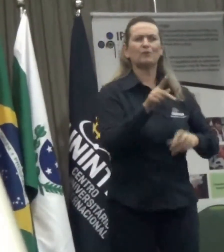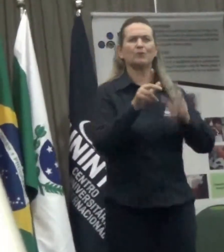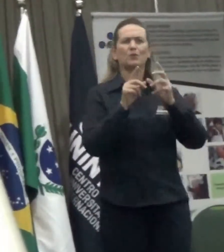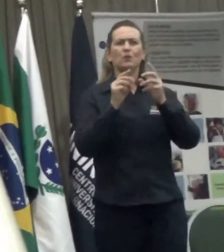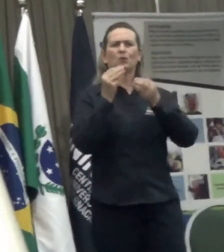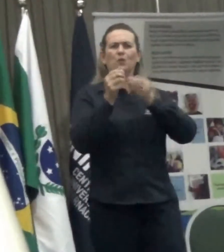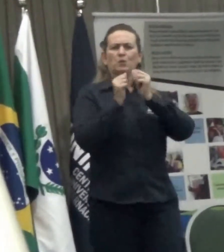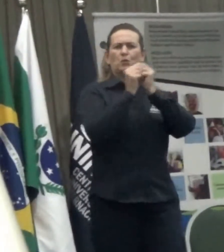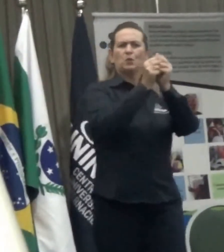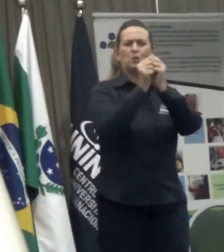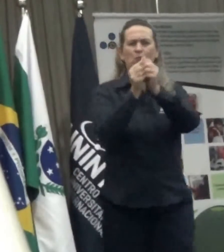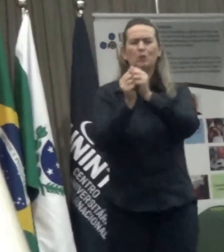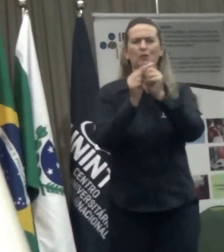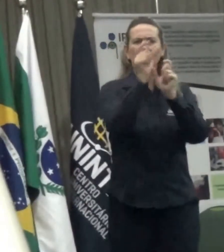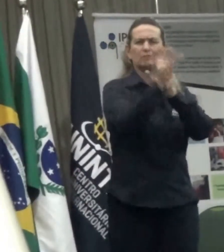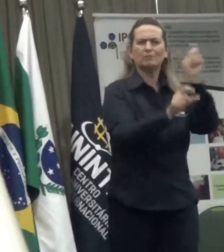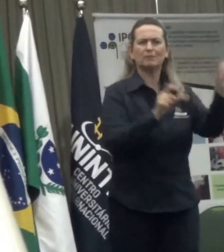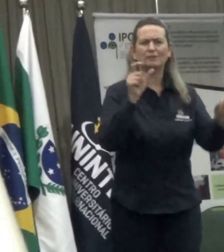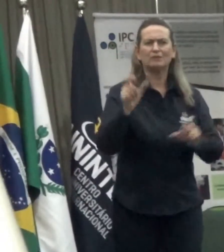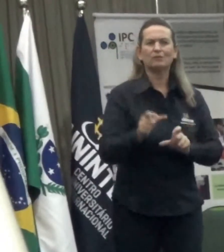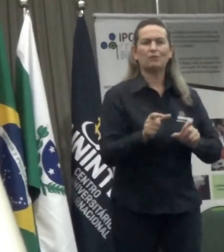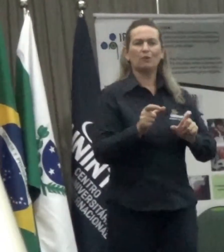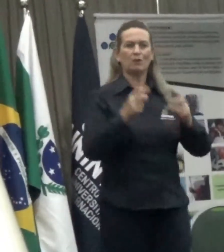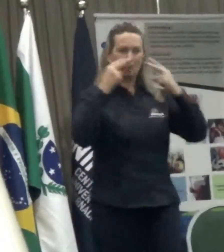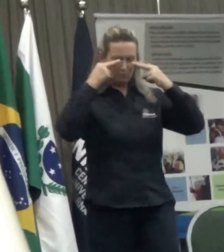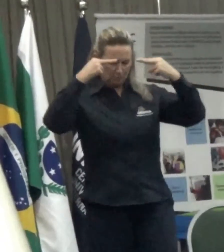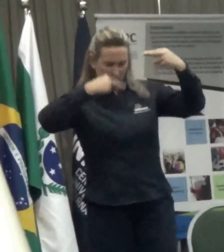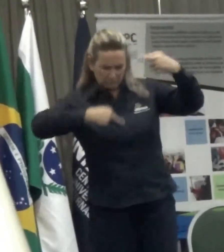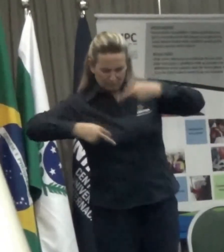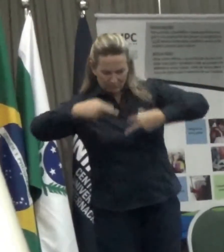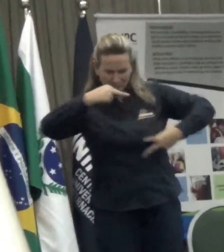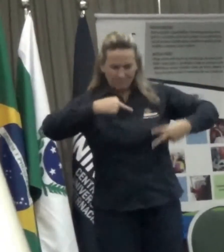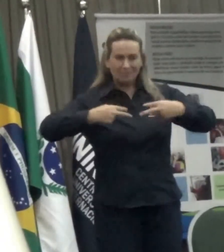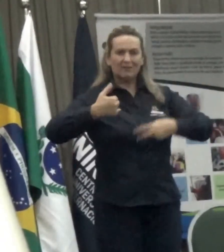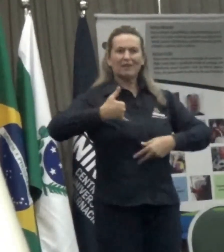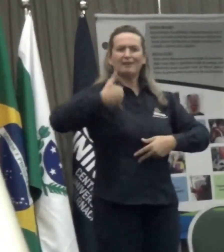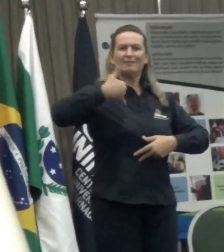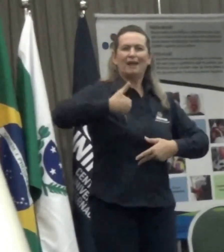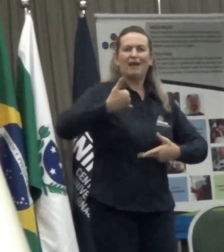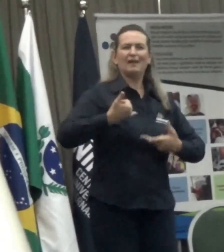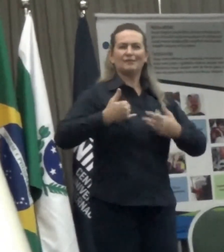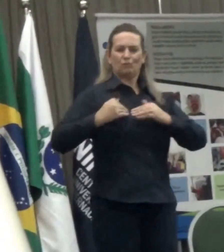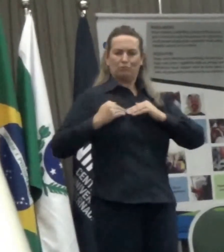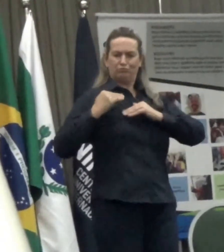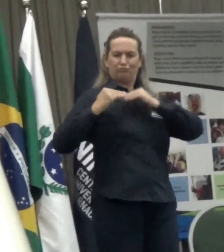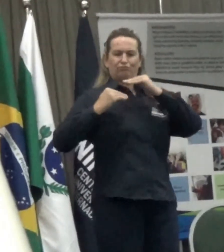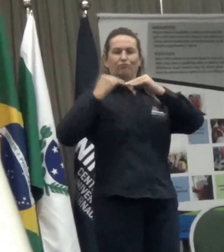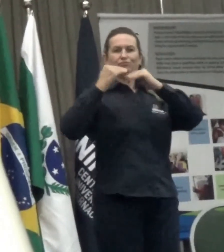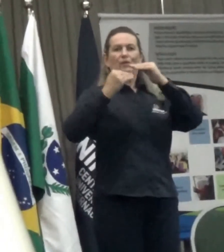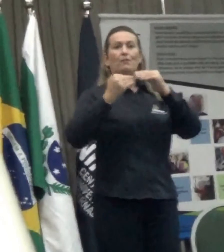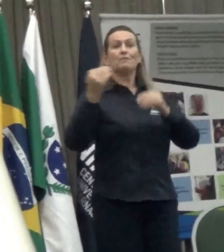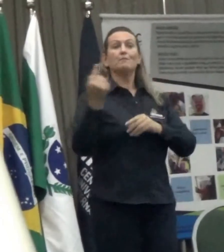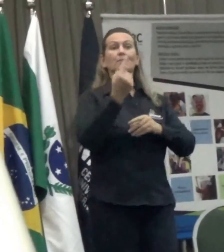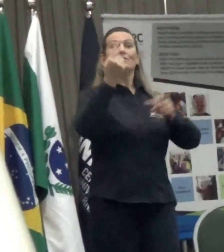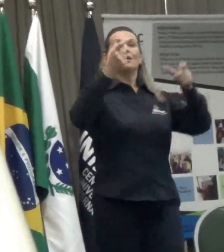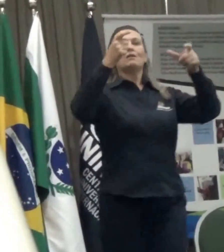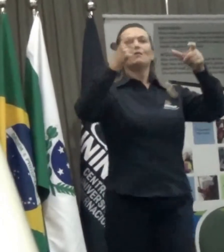questões inerentes à idade, sexualidade. Enfim, é o primeiro espaço democrático. É a escola.